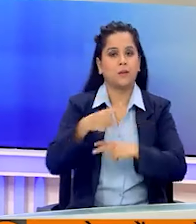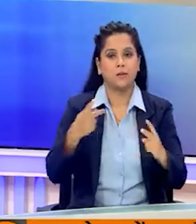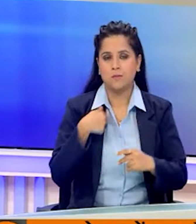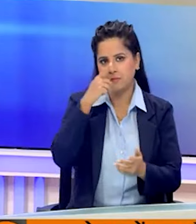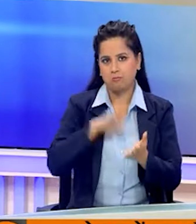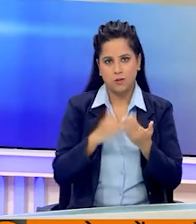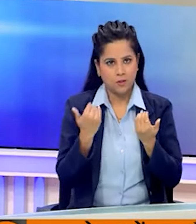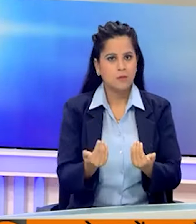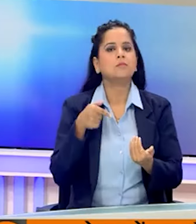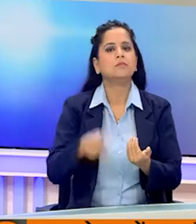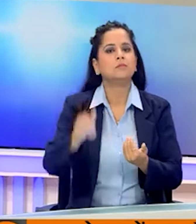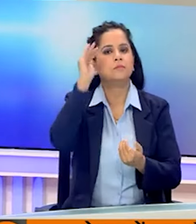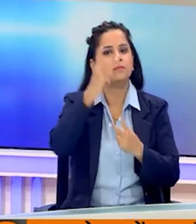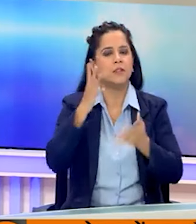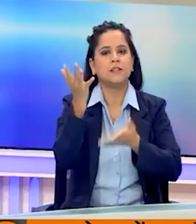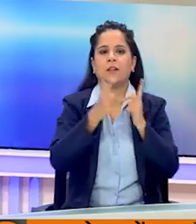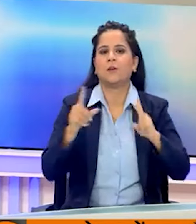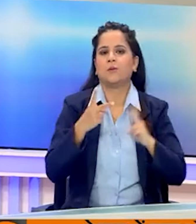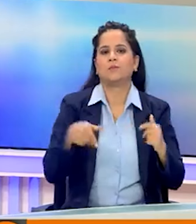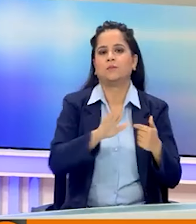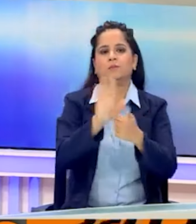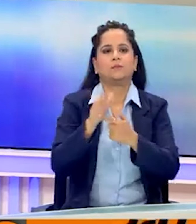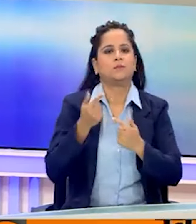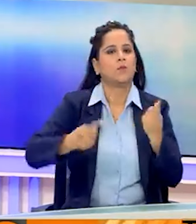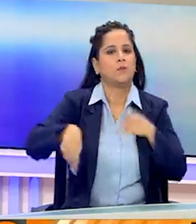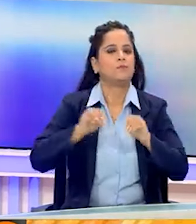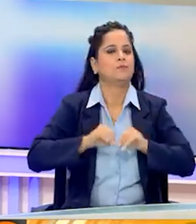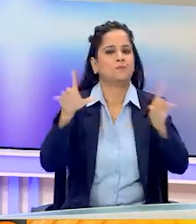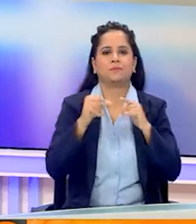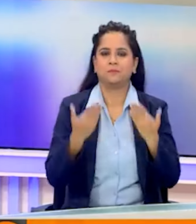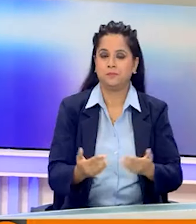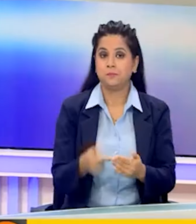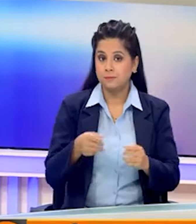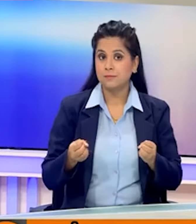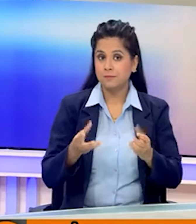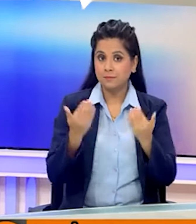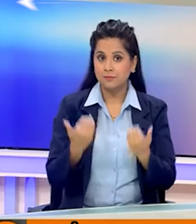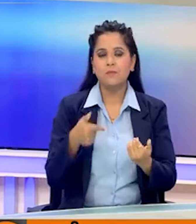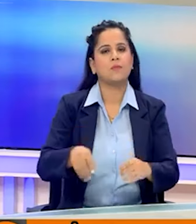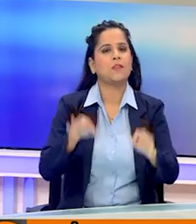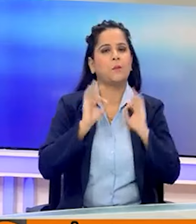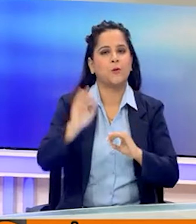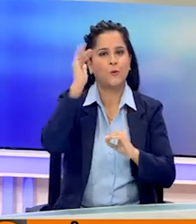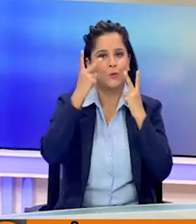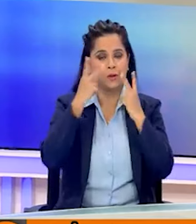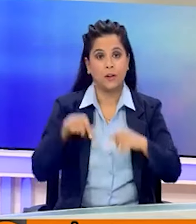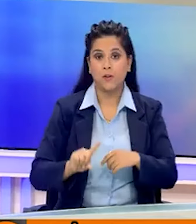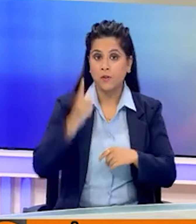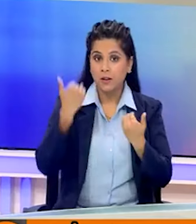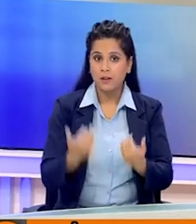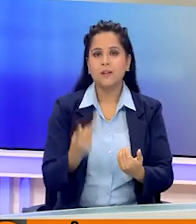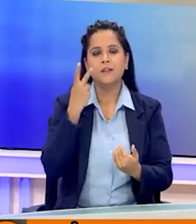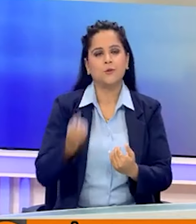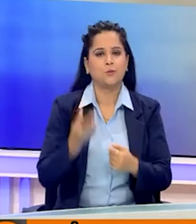सयोगी मनीशा जो खबरों को सांकितिक भाषा के जरीया आप सभी तक पहुंचाएंगी तो चली शुरुआत करते हैं इस खास बुलिटन की और सबसे पहले देखते हैं